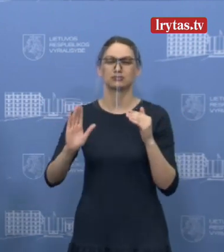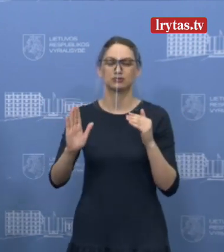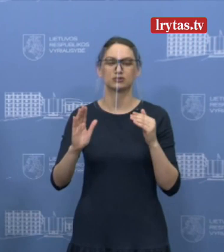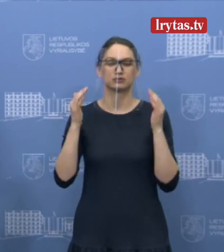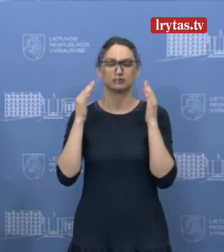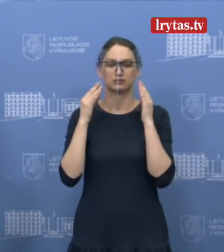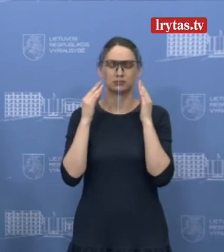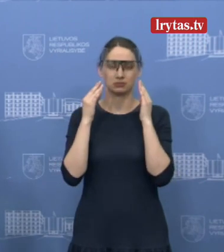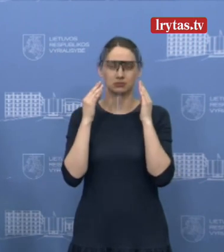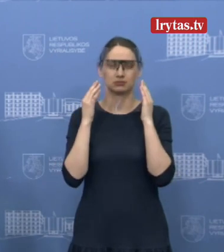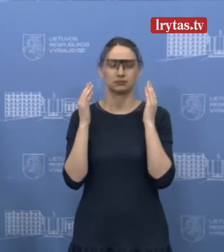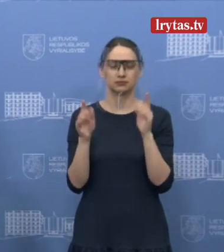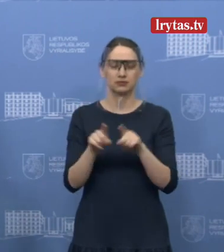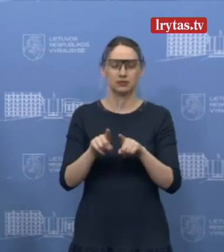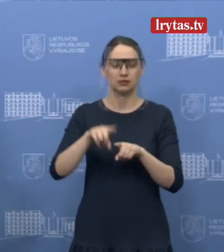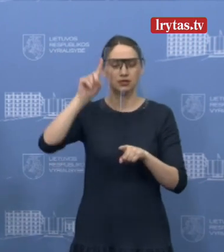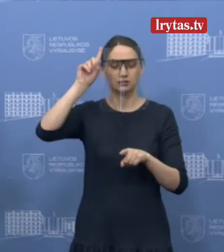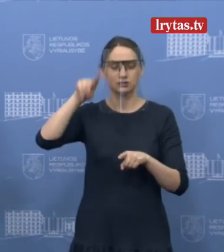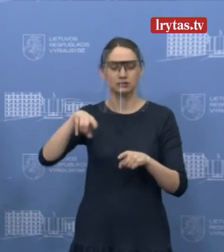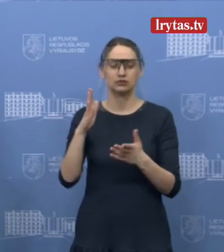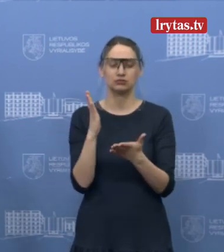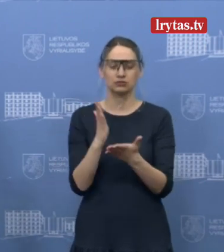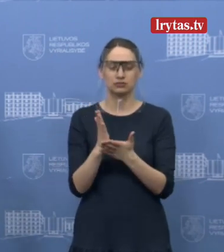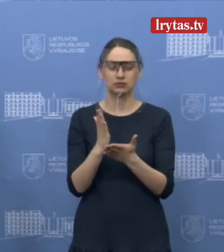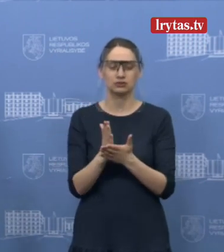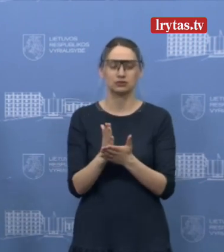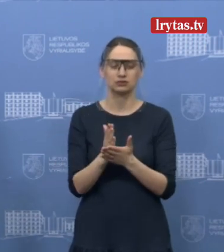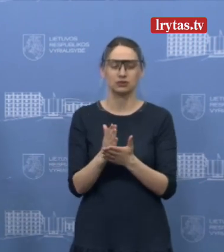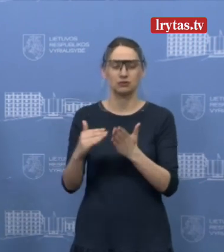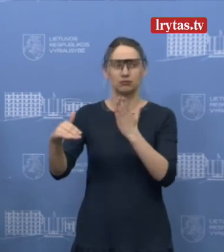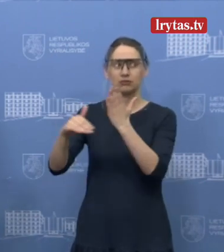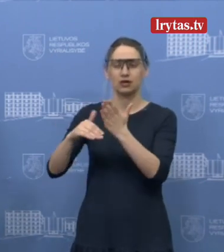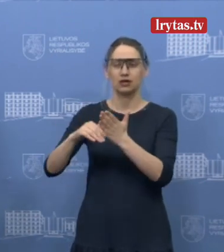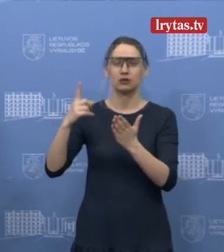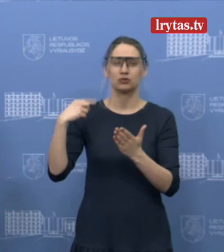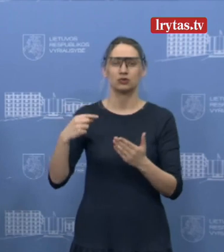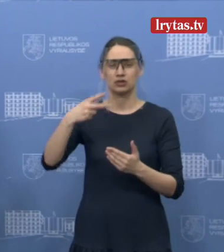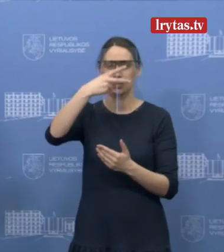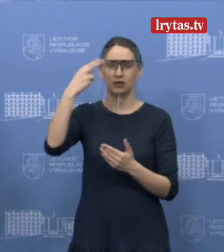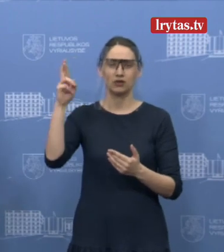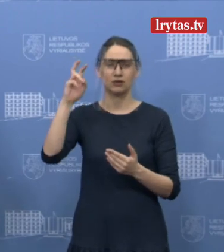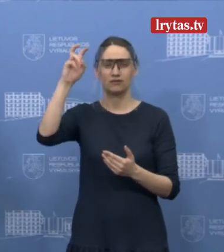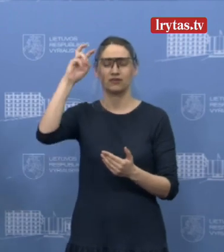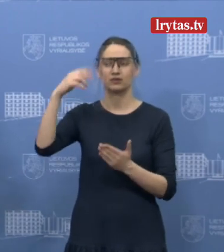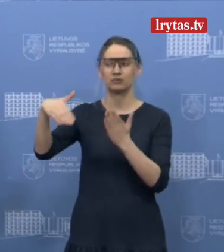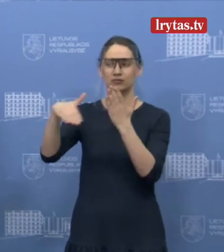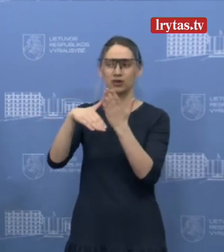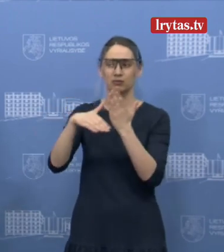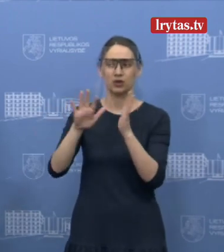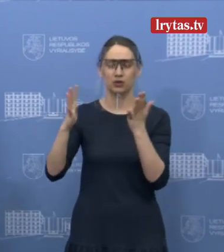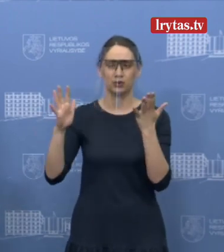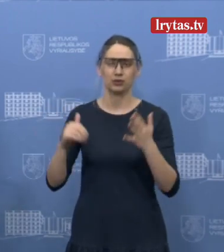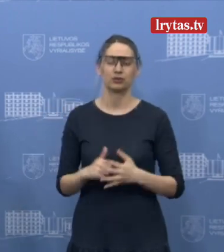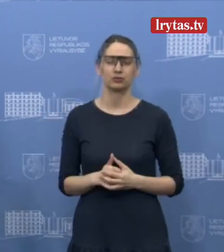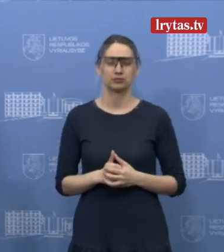antraiglis klausimas ir be abejo žinome, kad tikrai yra pasirengusi padėti mums Lietuvos Respublikos vyriausybė ateiti į pagalbą. Tai